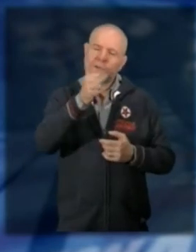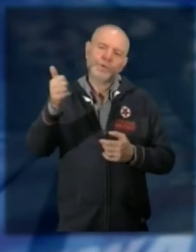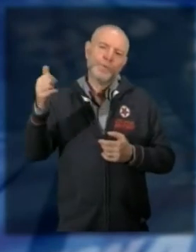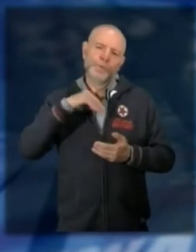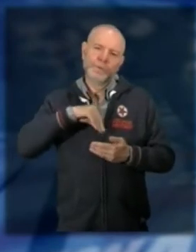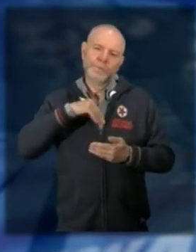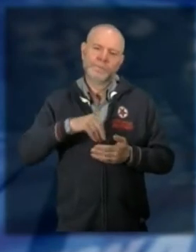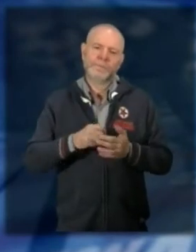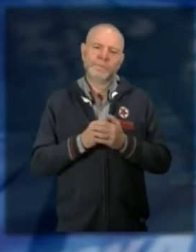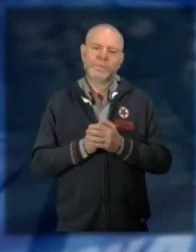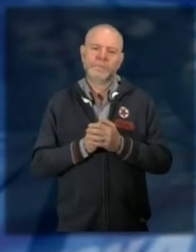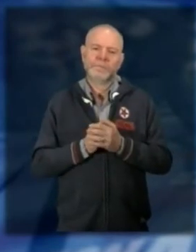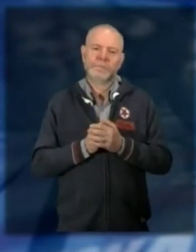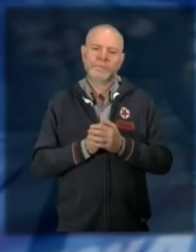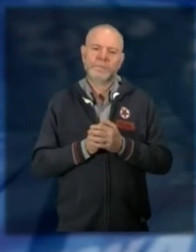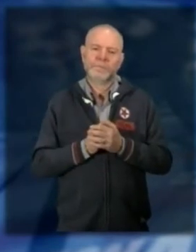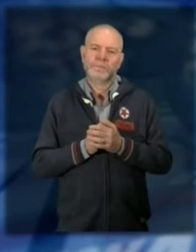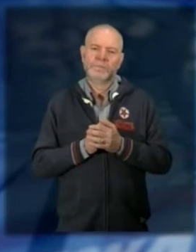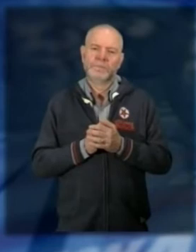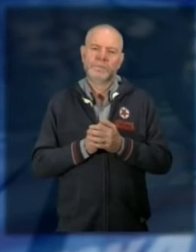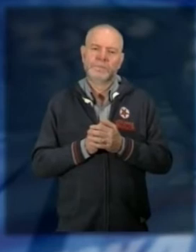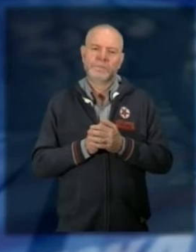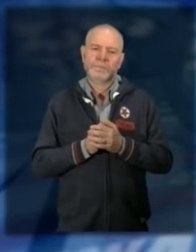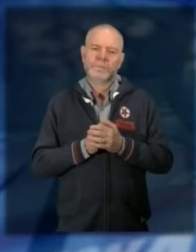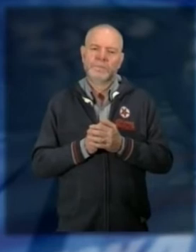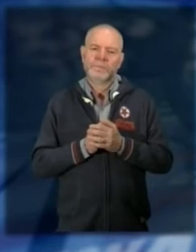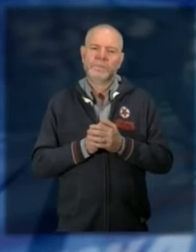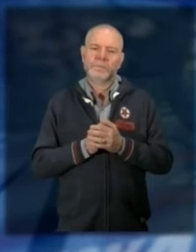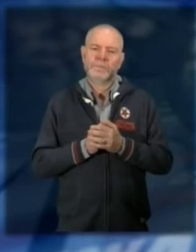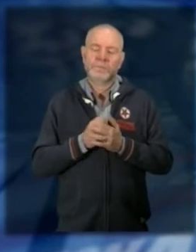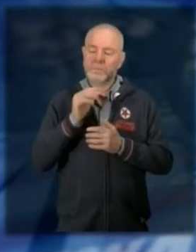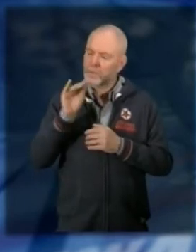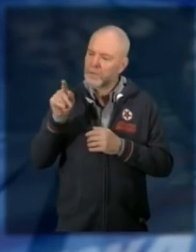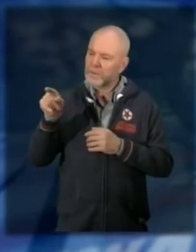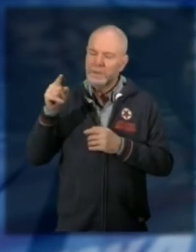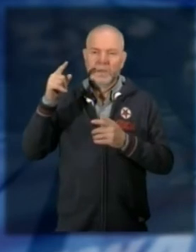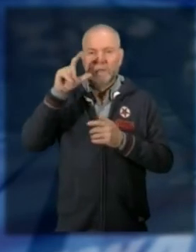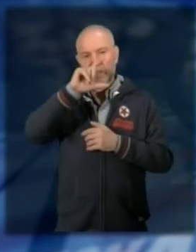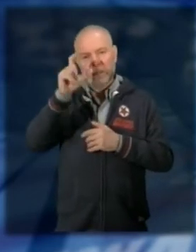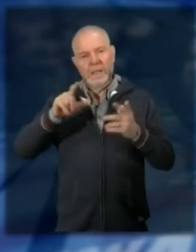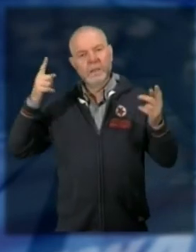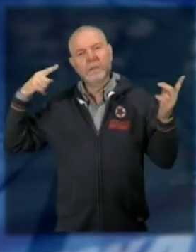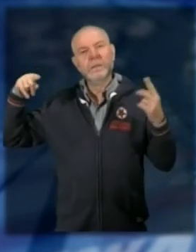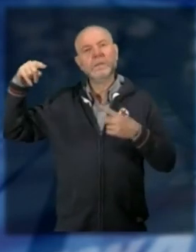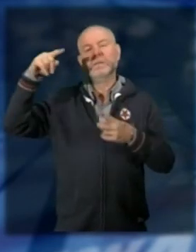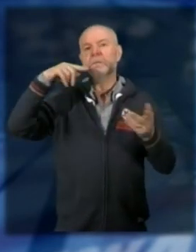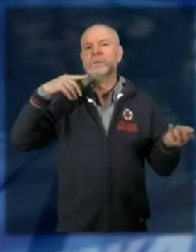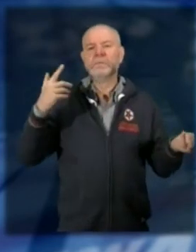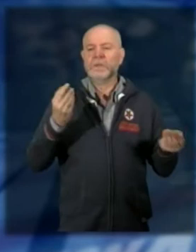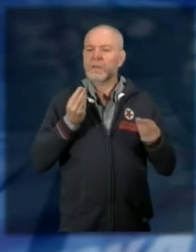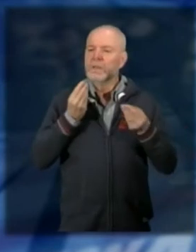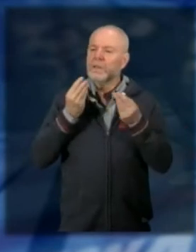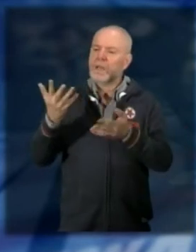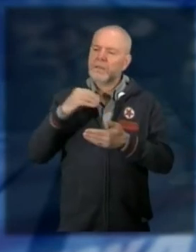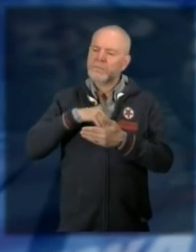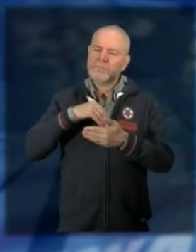molto personale e a te che in questi anni stai girando comunque l'intera penisola che cosa ti sta portando